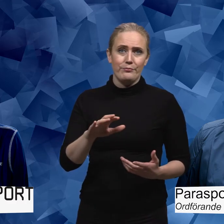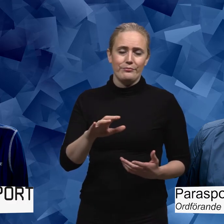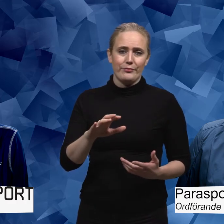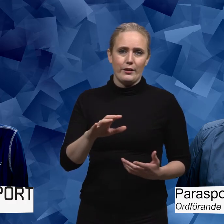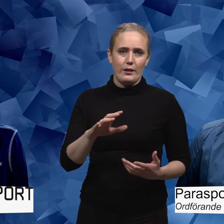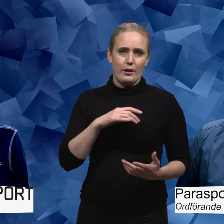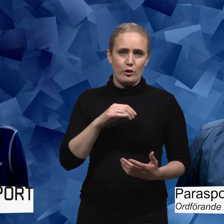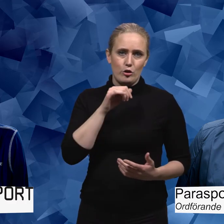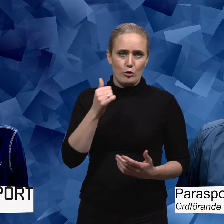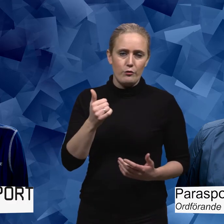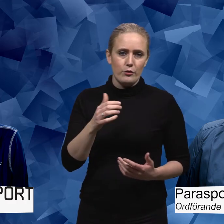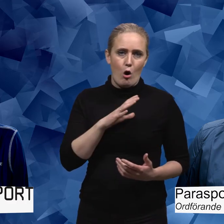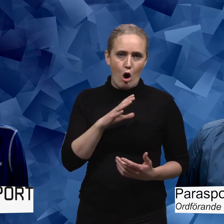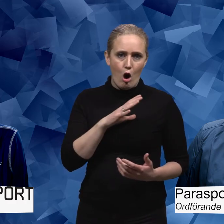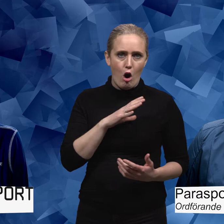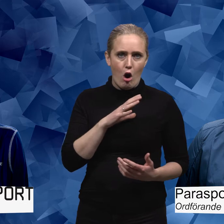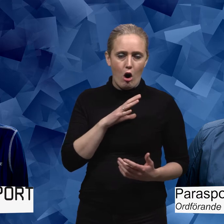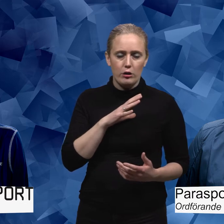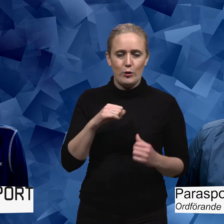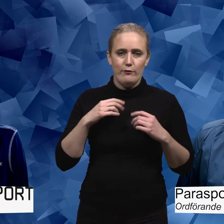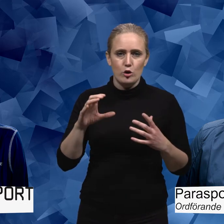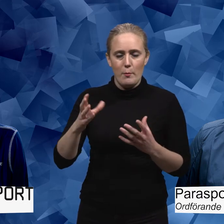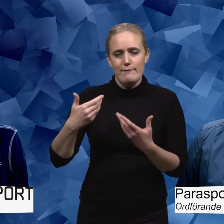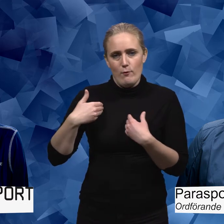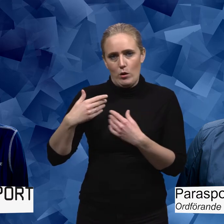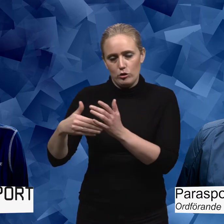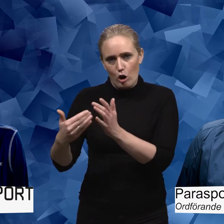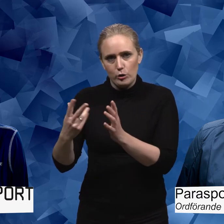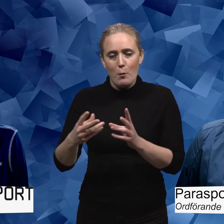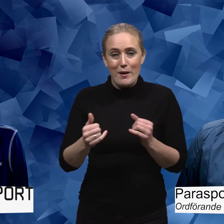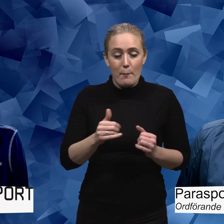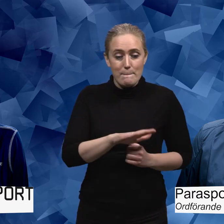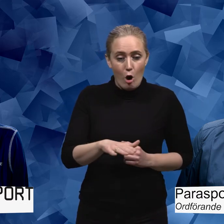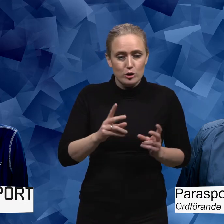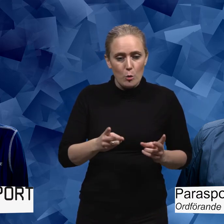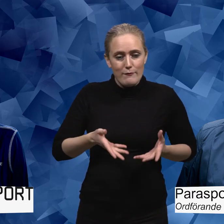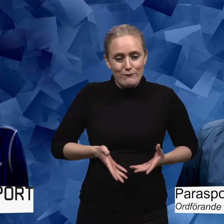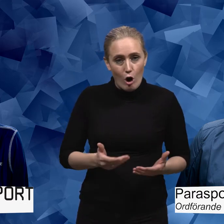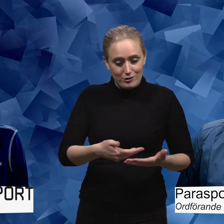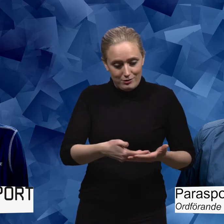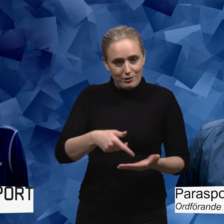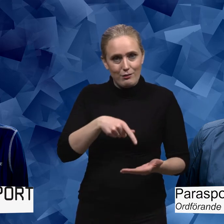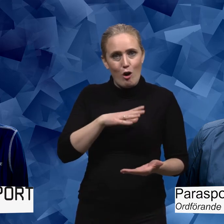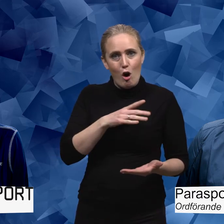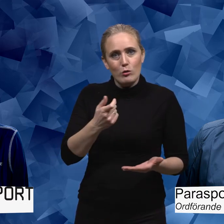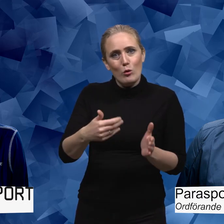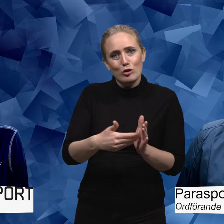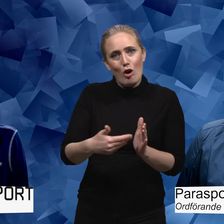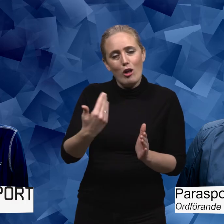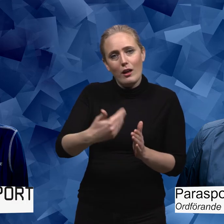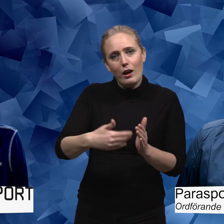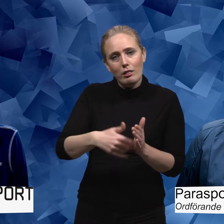Alltså det är klart att det är tufft också med barnsskada så är det inte så jag menar. Men att få ett barn som föds med någon typ av